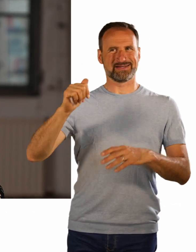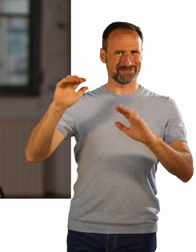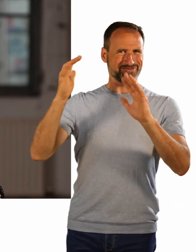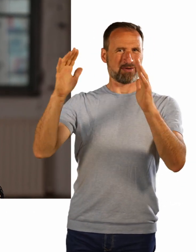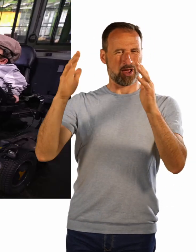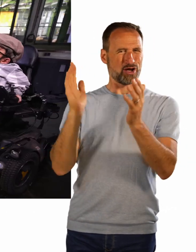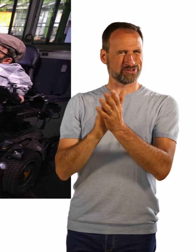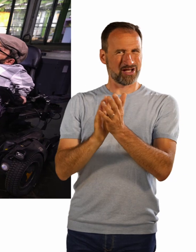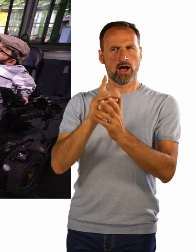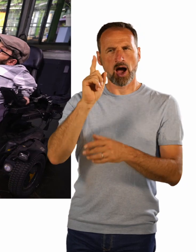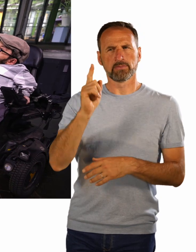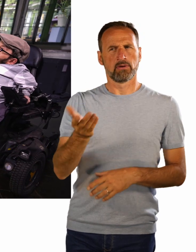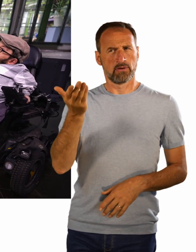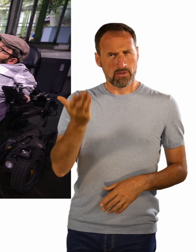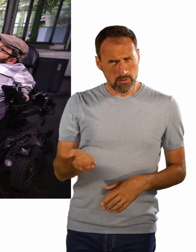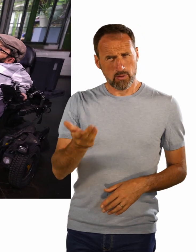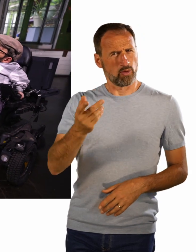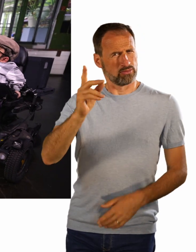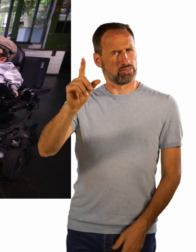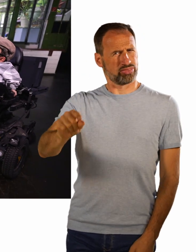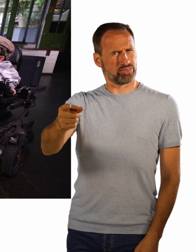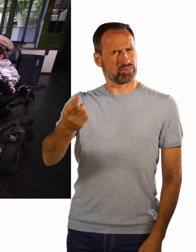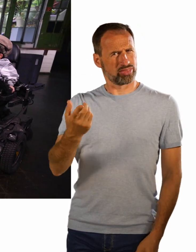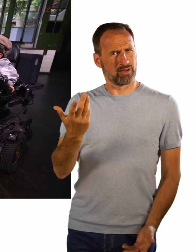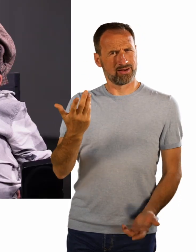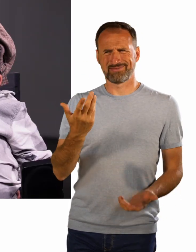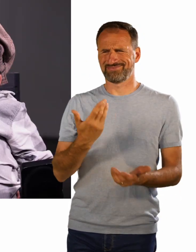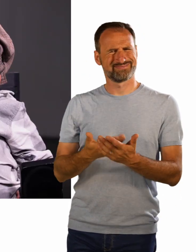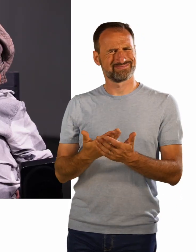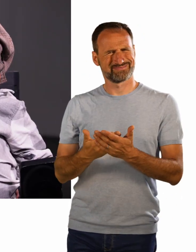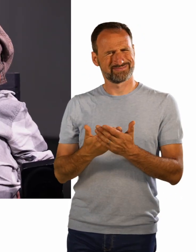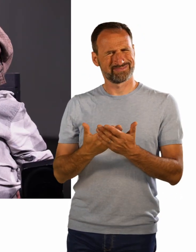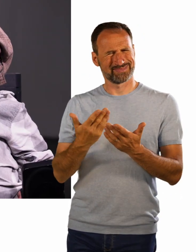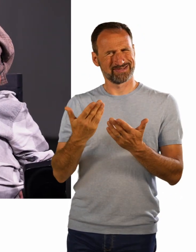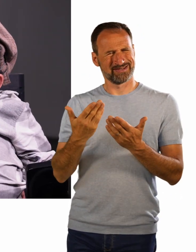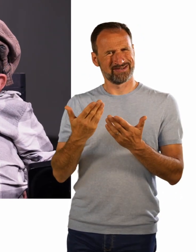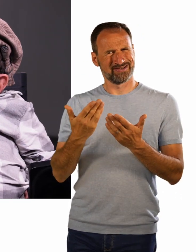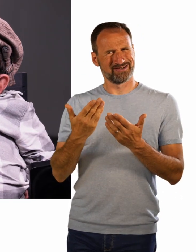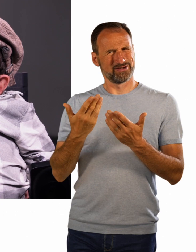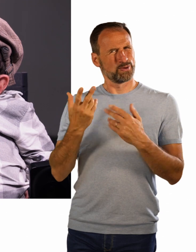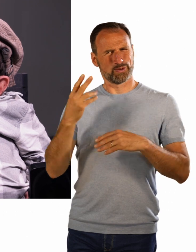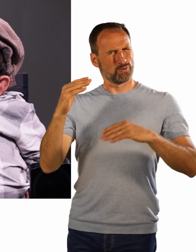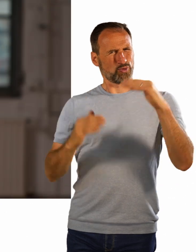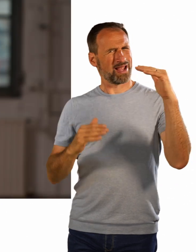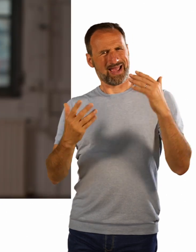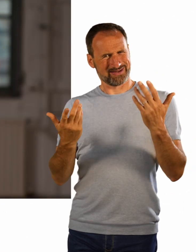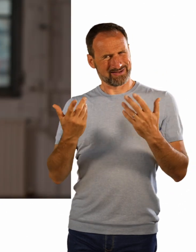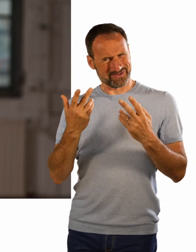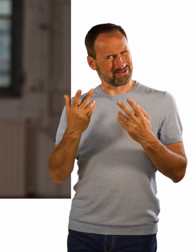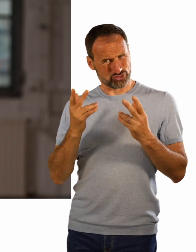wenigsten Entlohnung an Geld. Darin steckt ja auch nochmal eine ganz andere Ungerechtigkeit. Genau, zum Schluss des